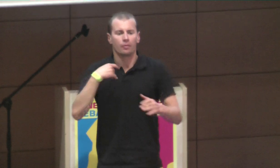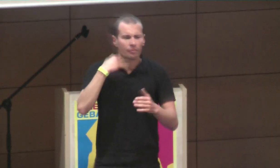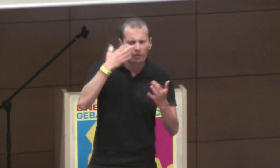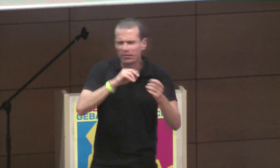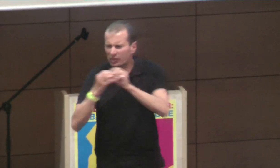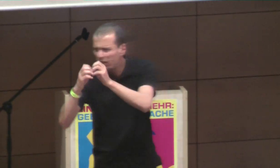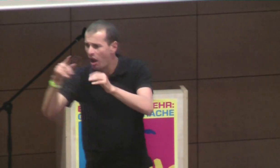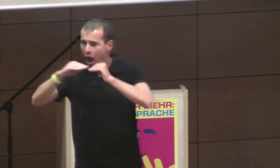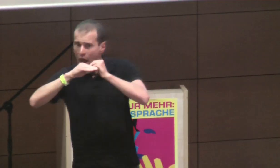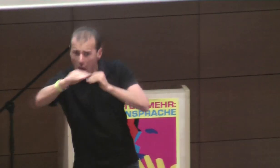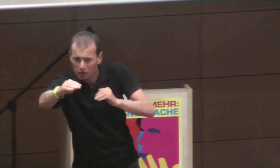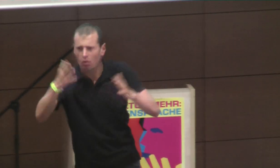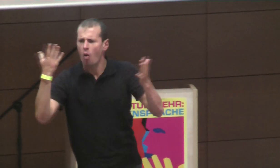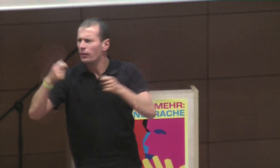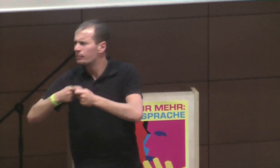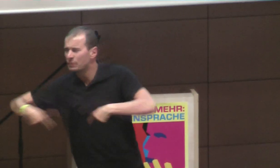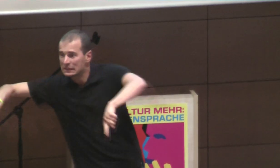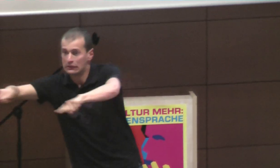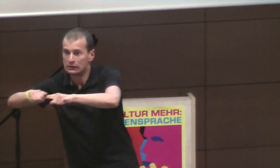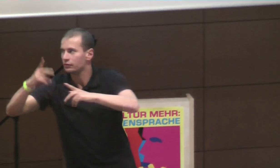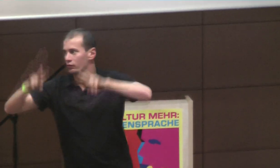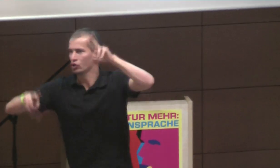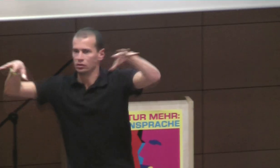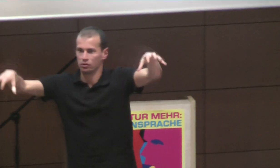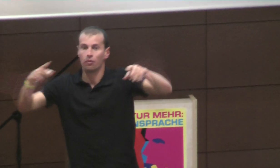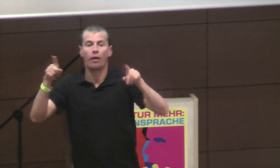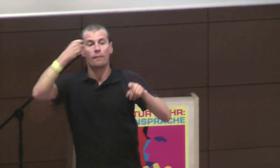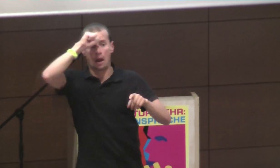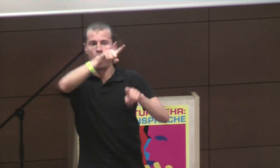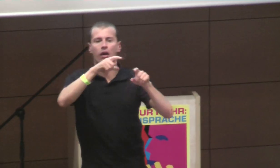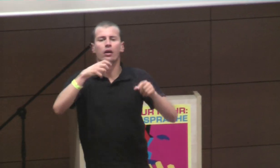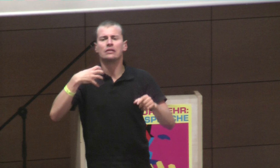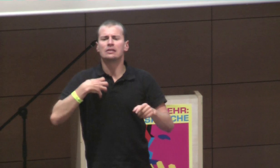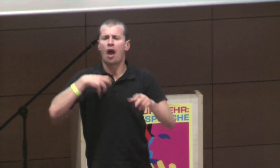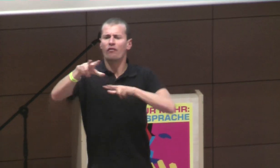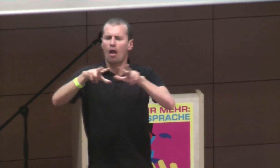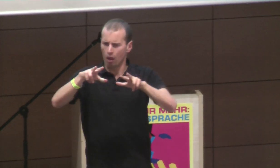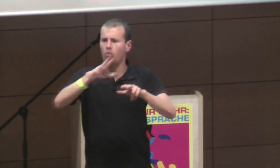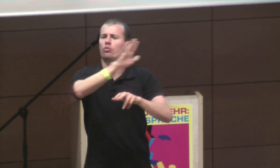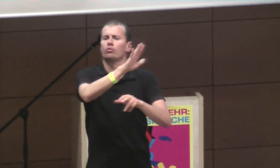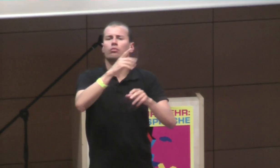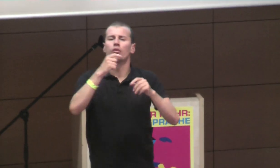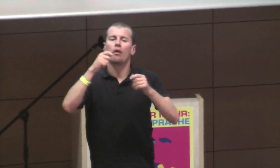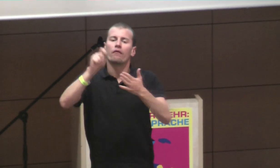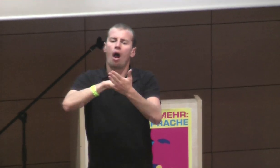und ob das klappt, und dann hat das tatsächlich funktioniert, und, ähm, es gibt ja auch Bezirke und den Senat in Berlin, und, ähm,